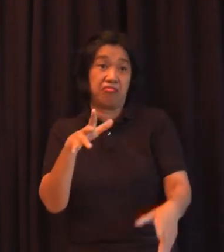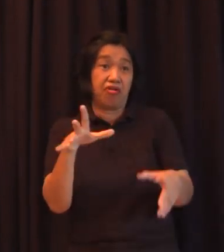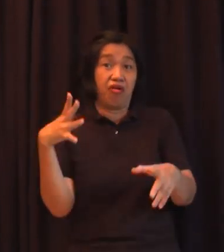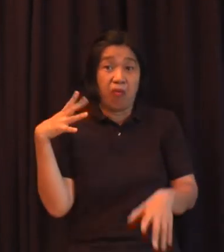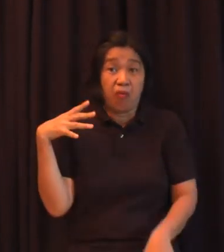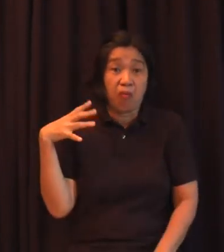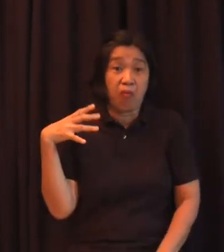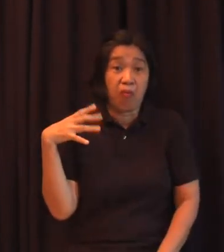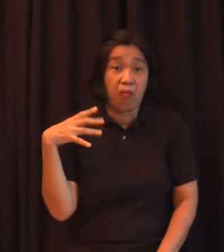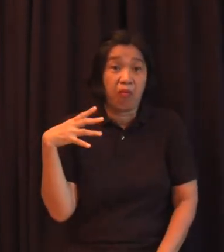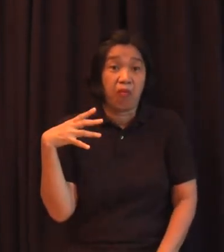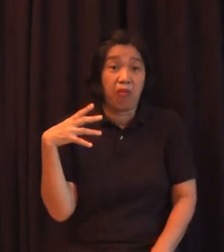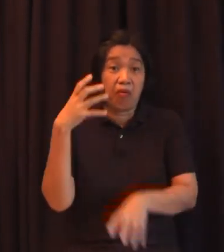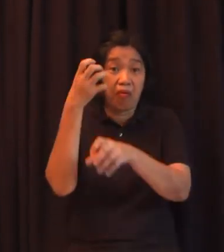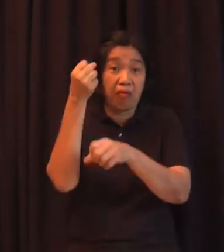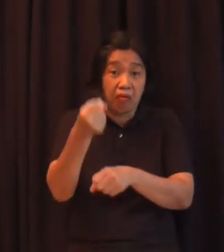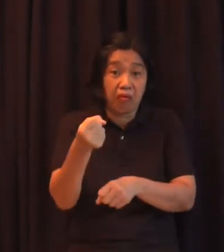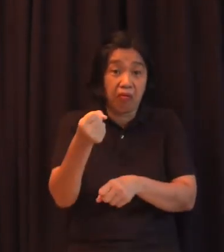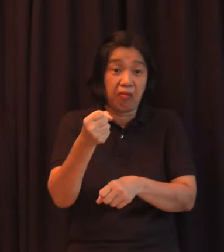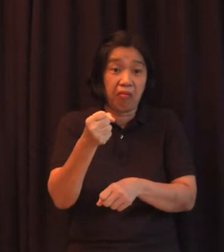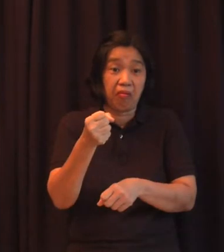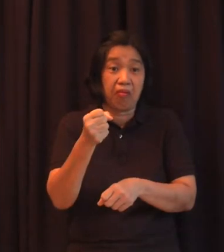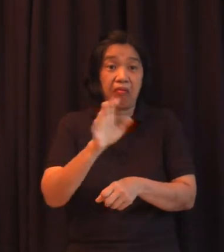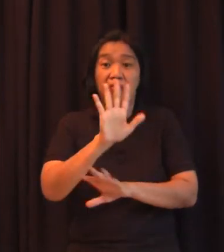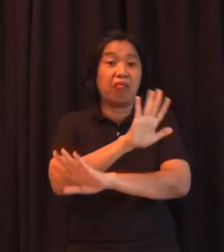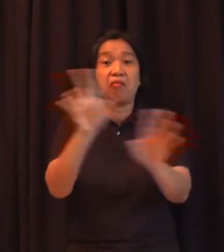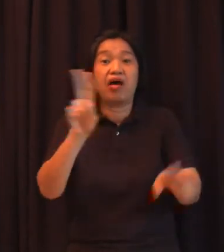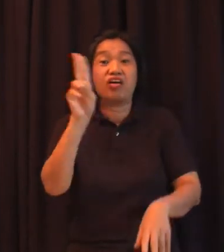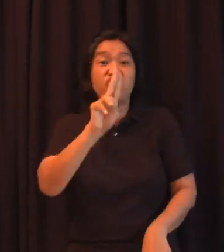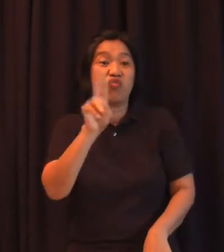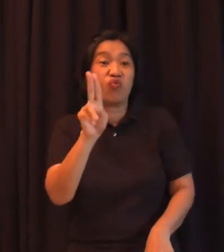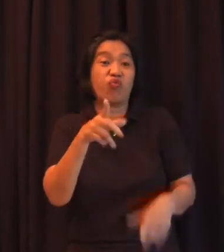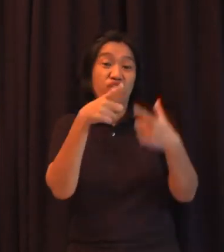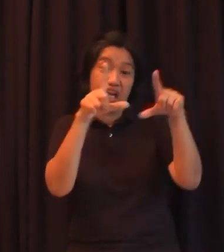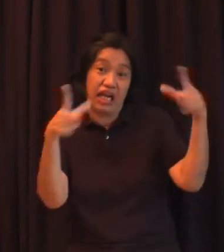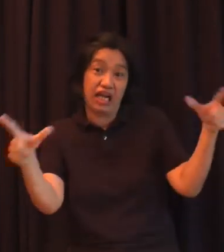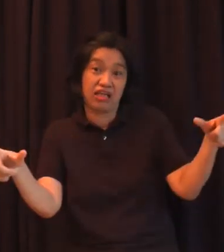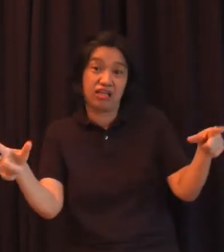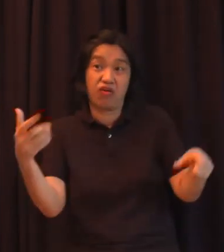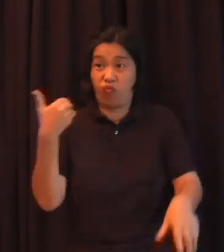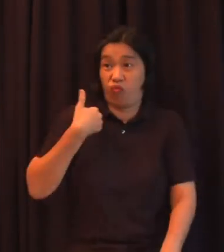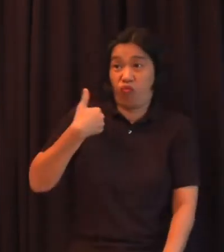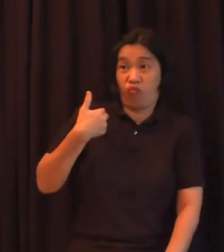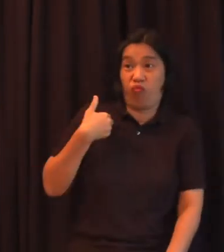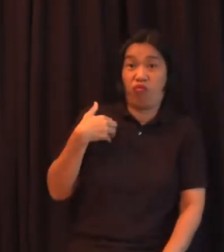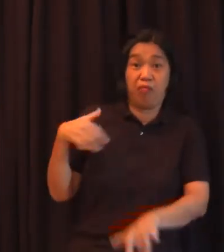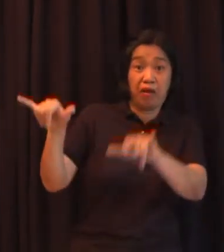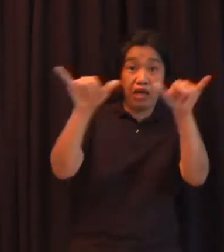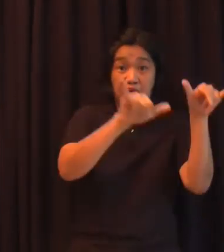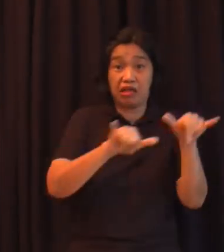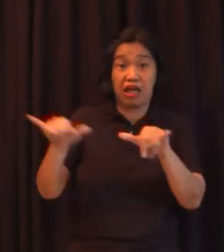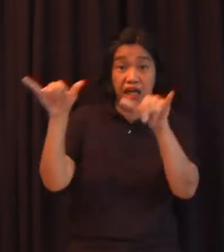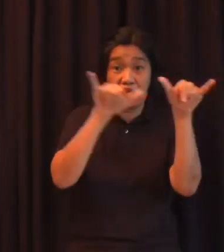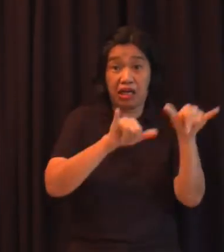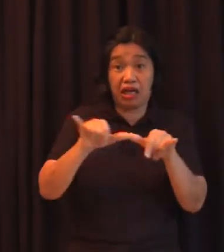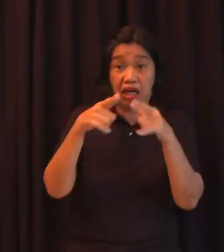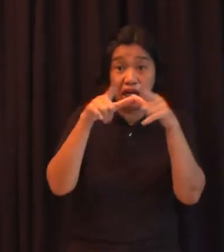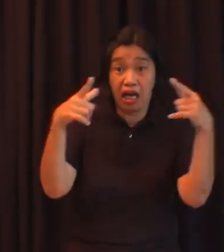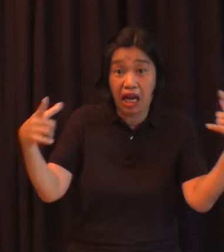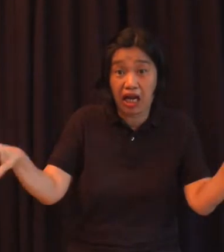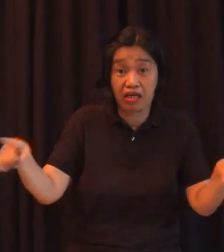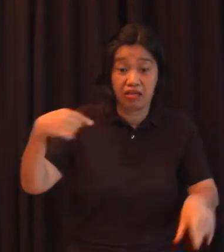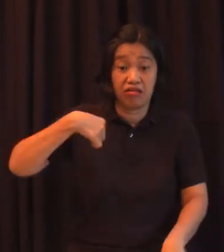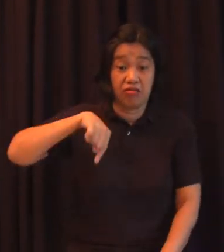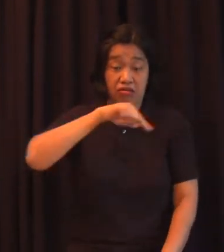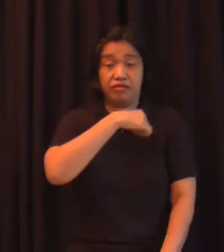kang standard na wika so hindi kami niniwala na katulad ng sinabi